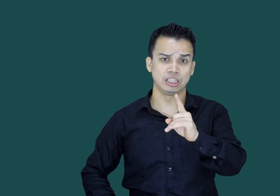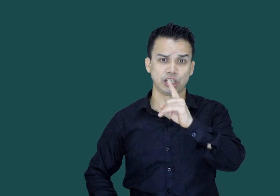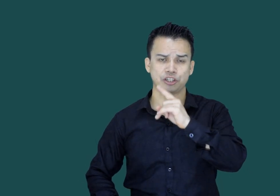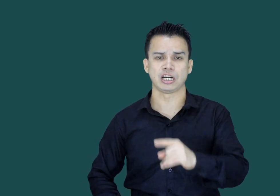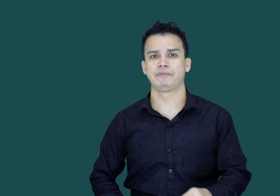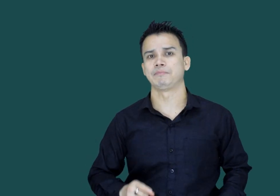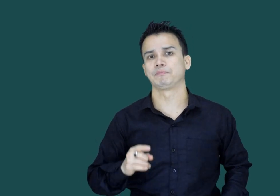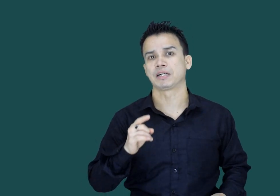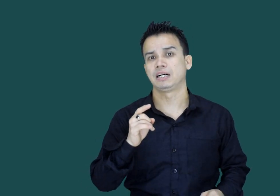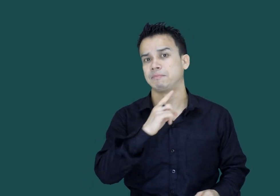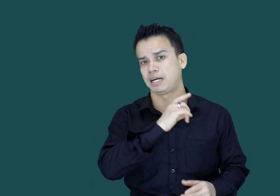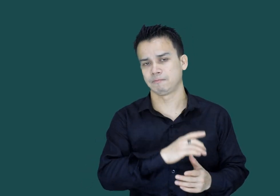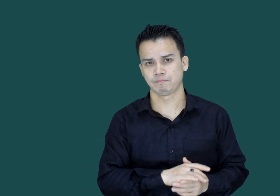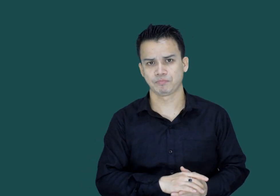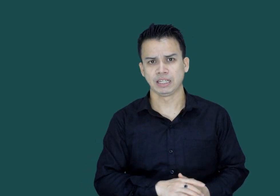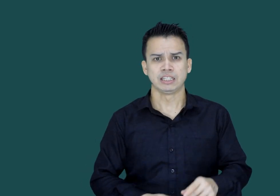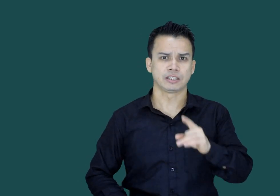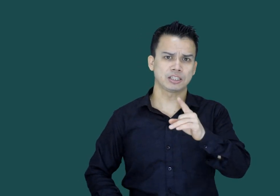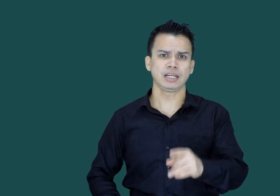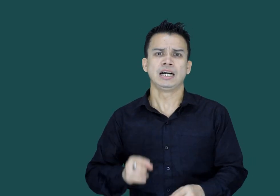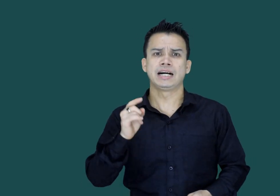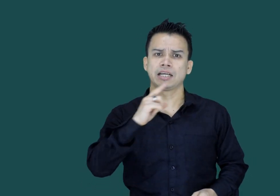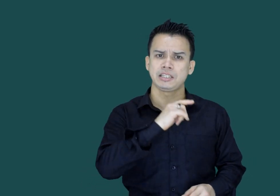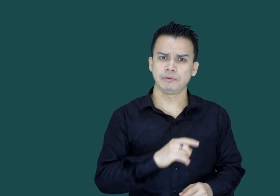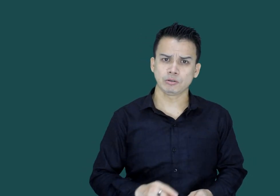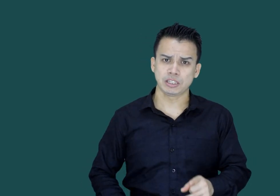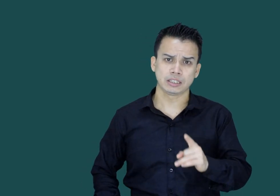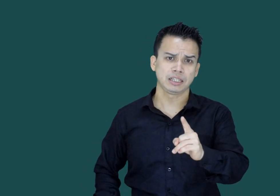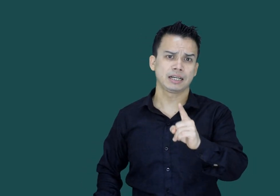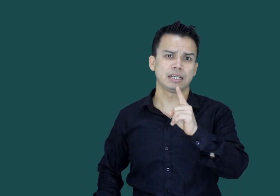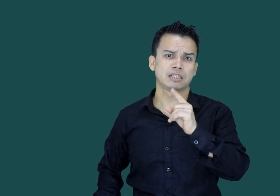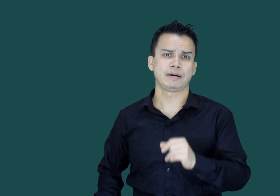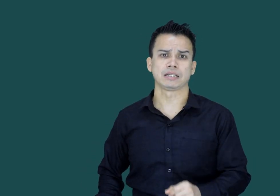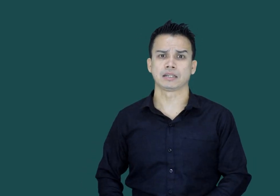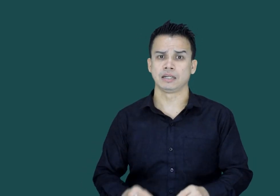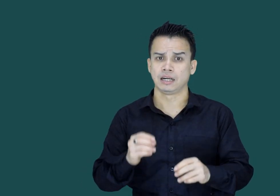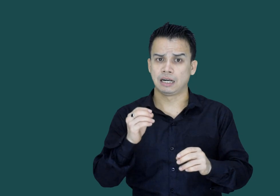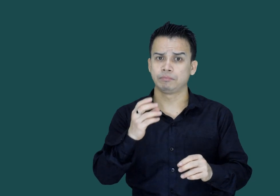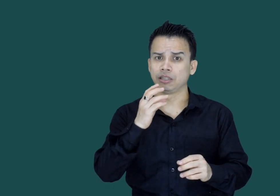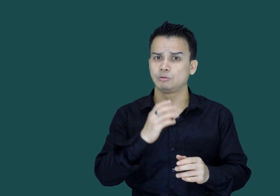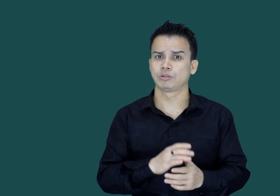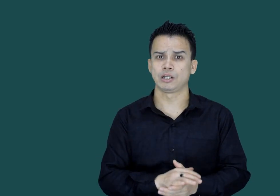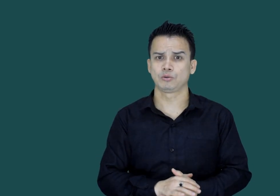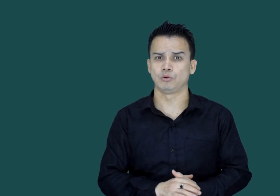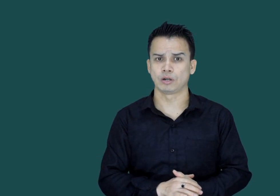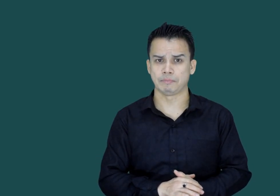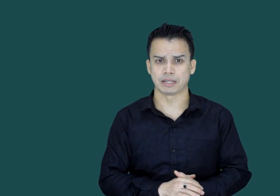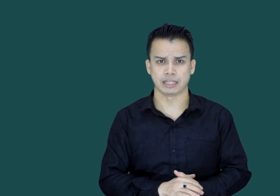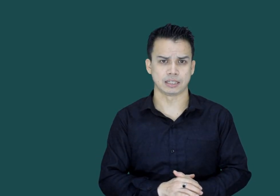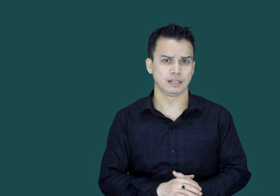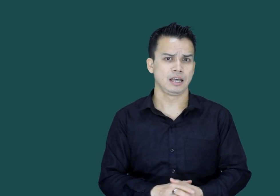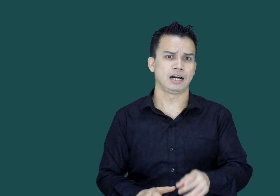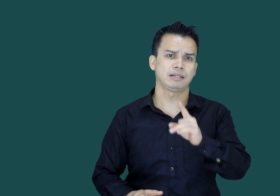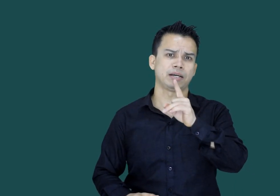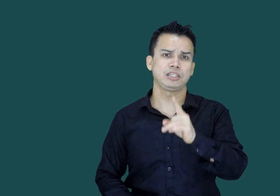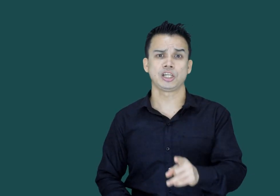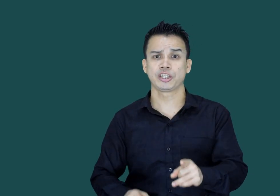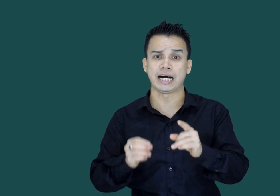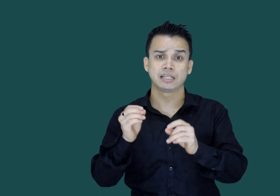دیش کی حوام پر حملہ دراصل انگریز نے بھی تو اسی طریقے کا استعمال کر ہم ہندوستانیوں کو غلام بنائے تھا آج ہمارے دیش کے حالت